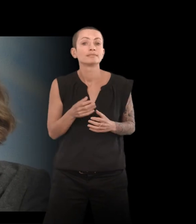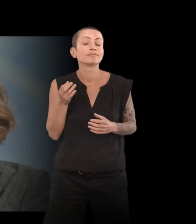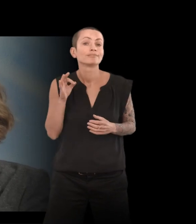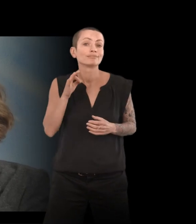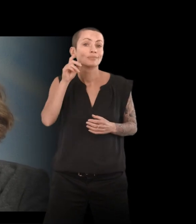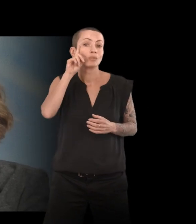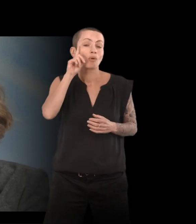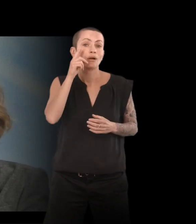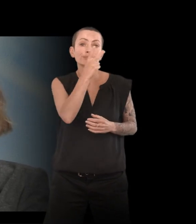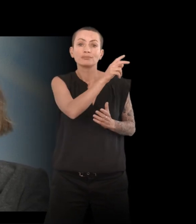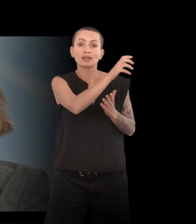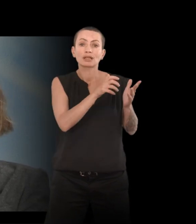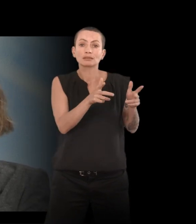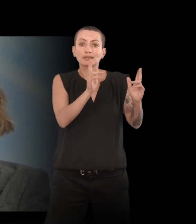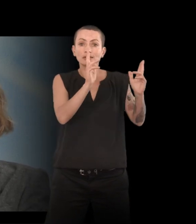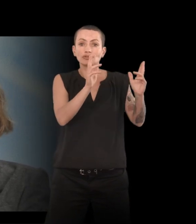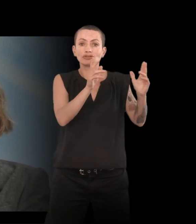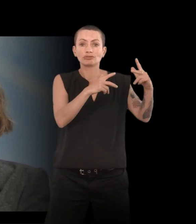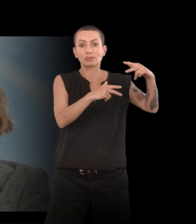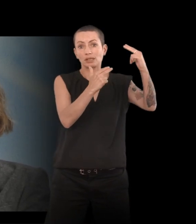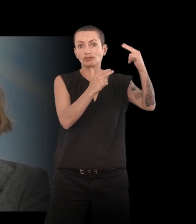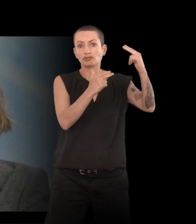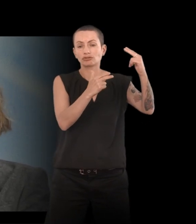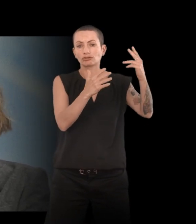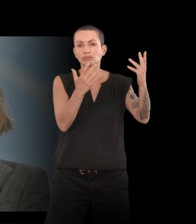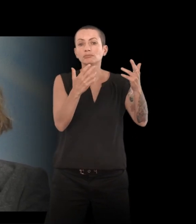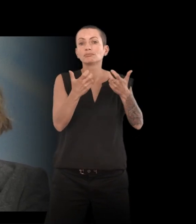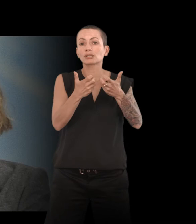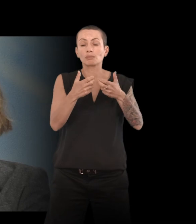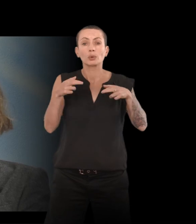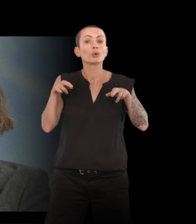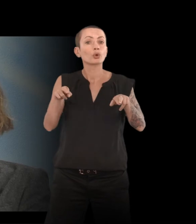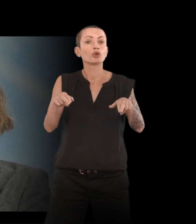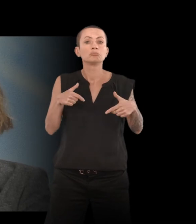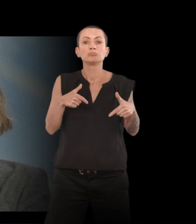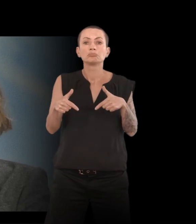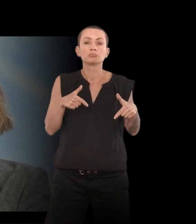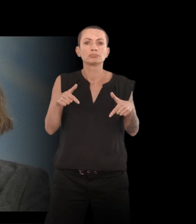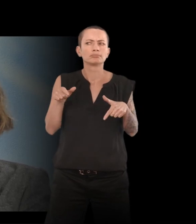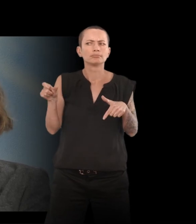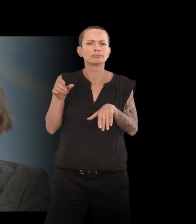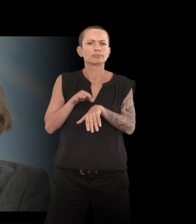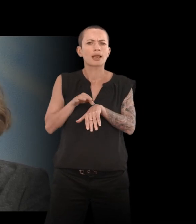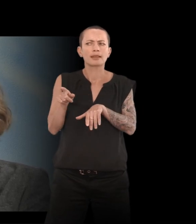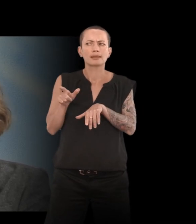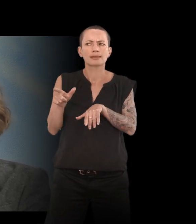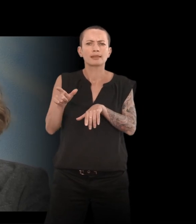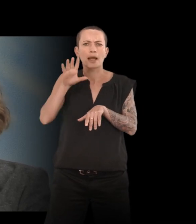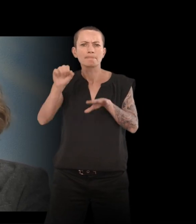un passage dans votre texte justement sur le fait de repérer dans la rue les autres personnes malades. Et c'est vrai que, parce que c'est des